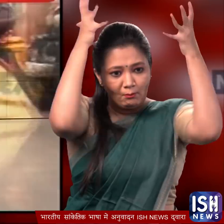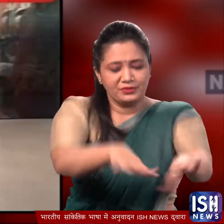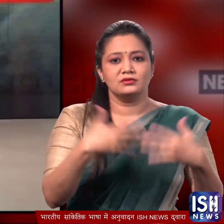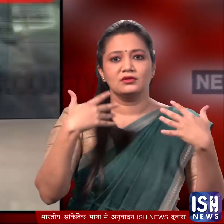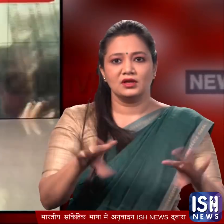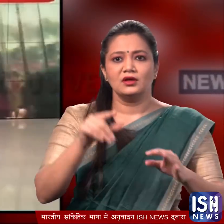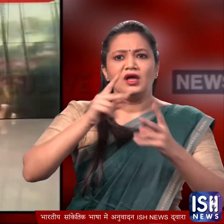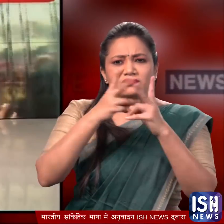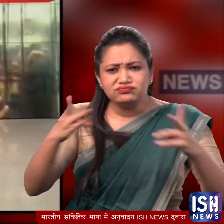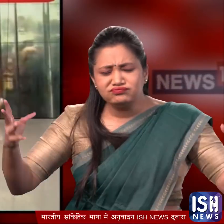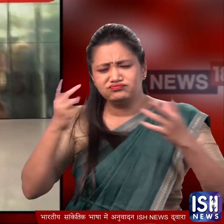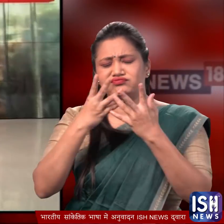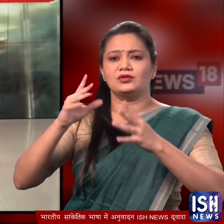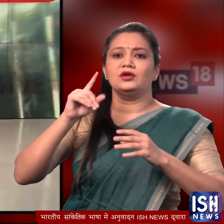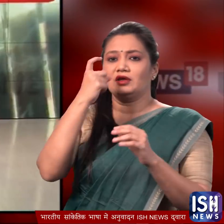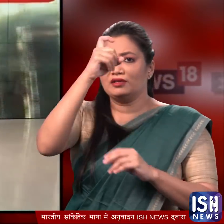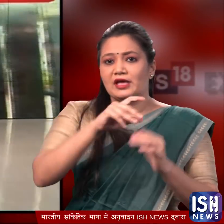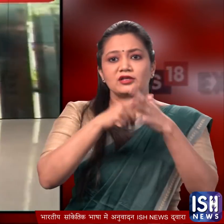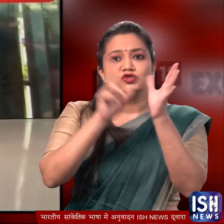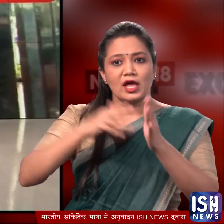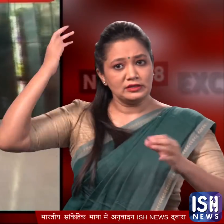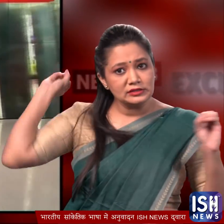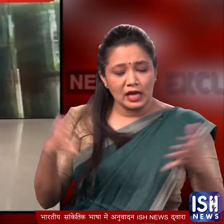सैक्णों कर्बचारी बकाया वेतन के बुद्दे पर साथ जन्वरी सर्टाल पर